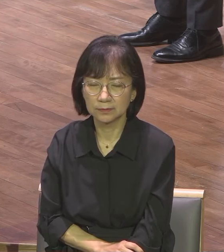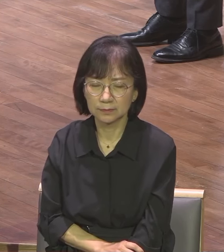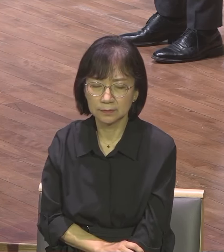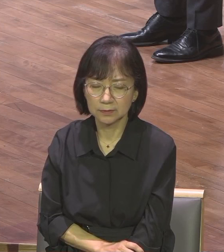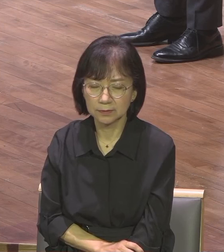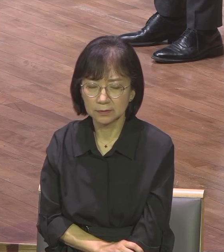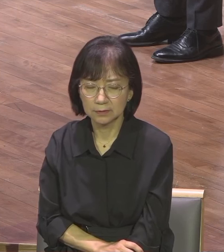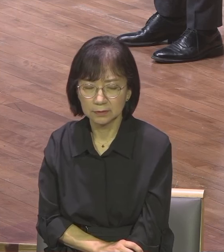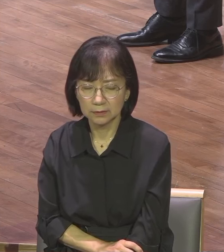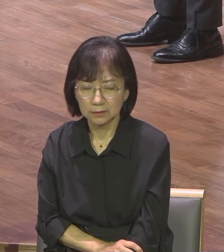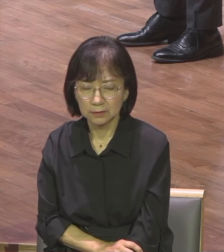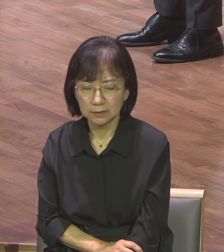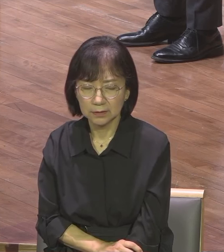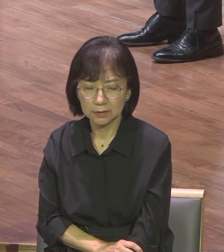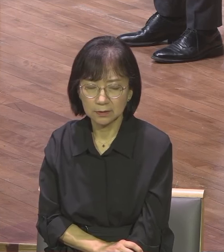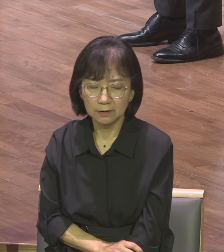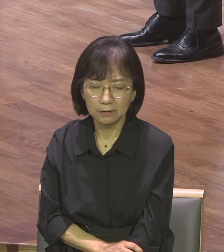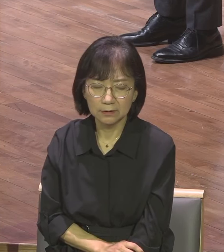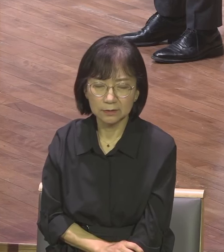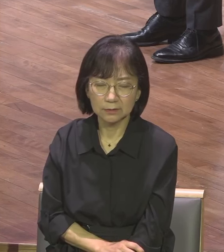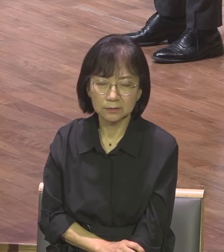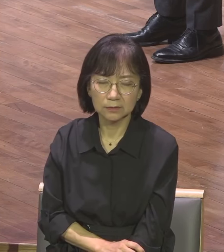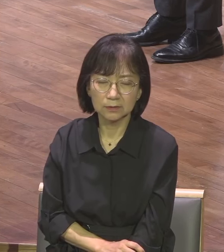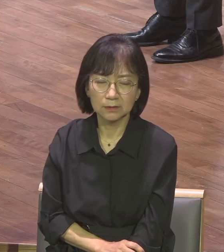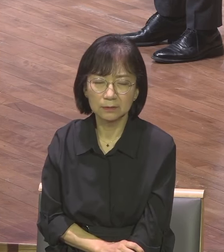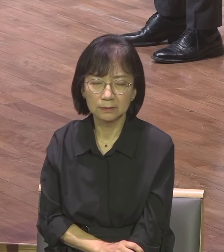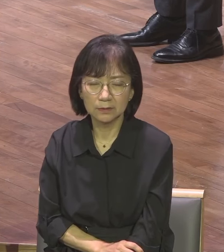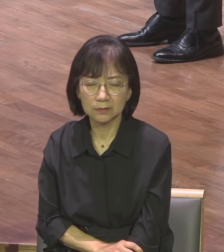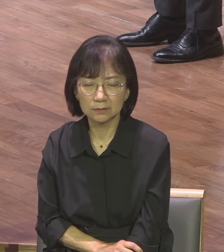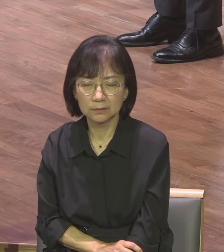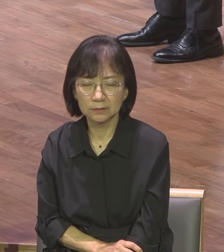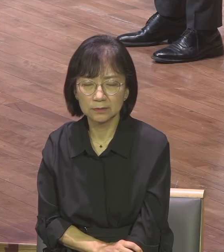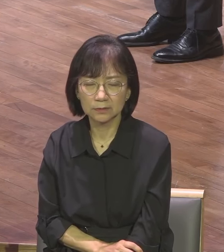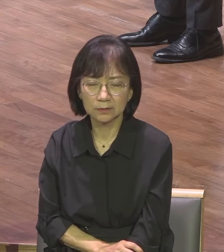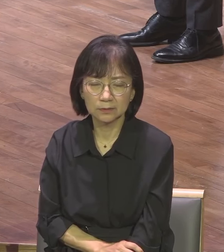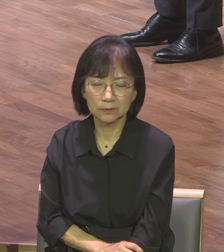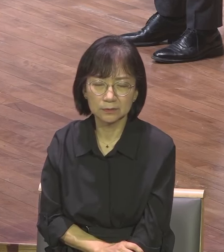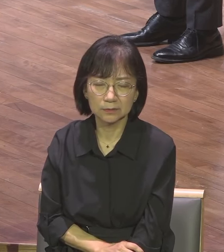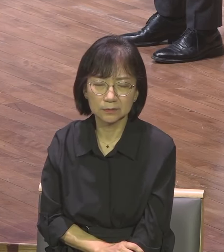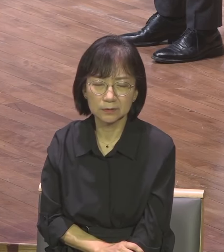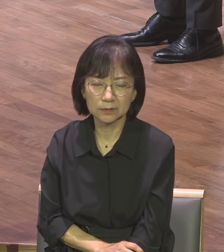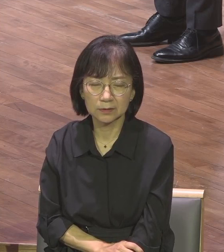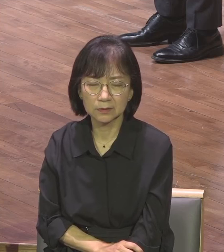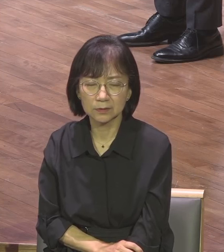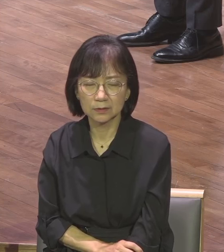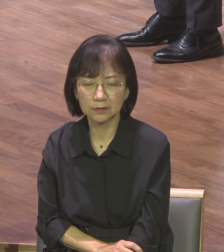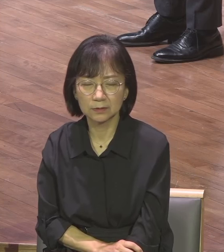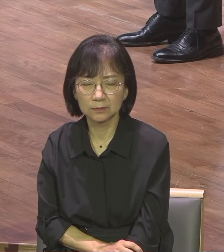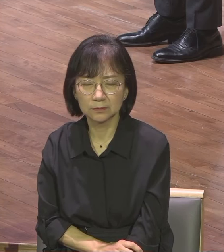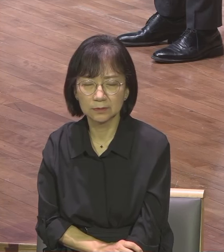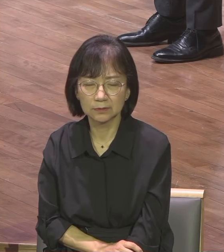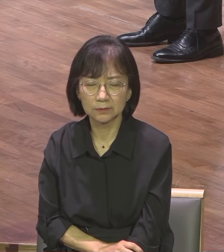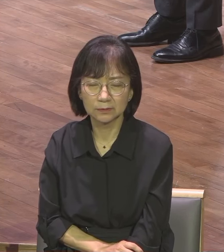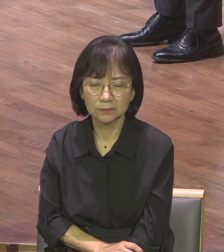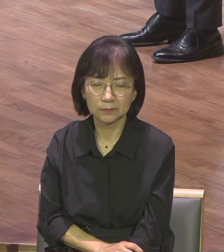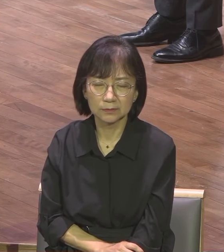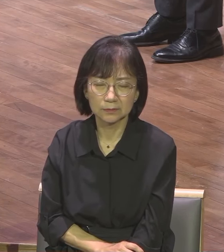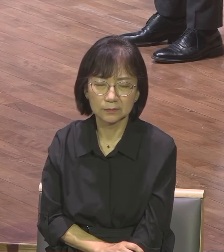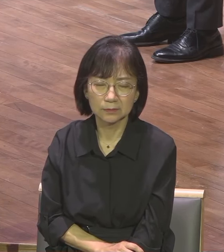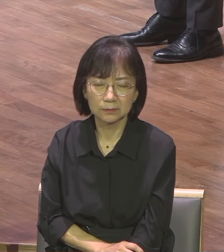강동이 임하고 이 말씀이 임할 때 우리를 침망할 것이고 이 말씀이 임할 때 우리를 교훈할 것이고 우리를 발휘할 것이고